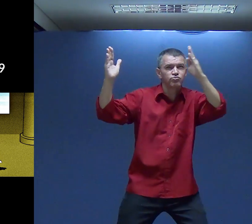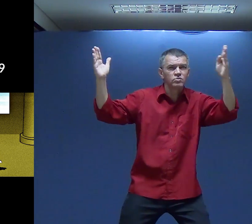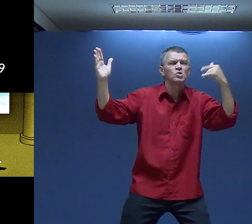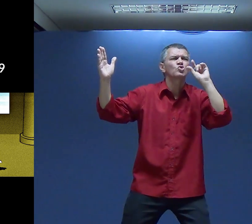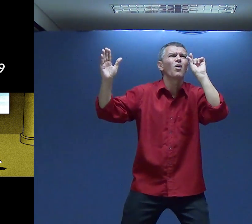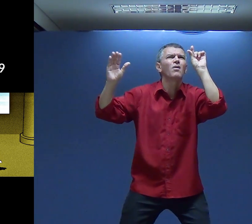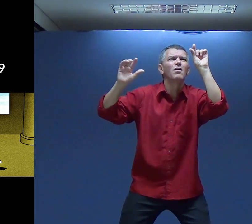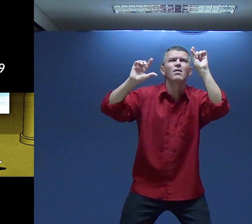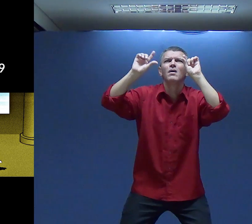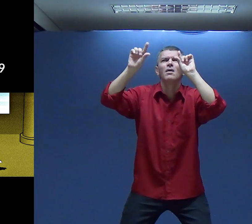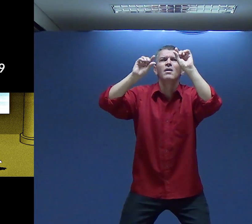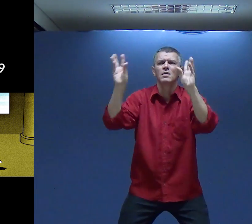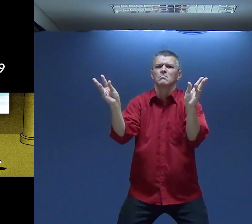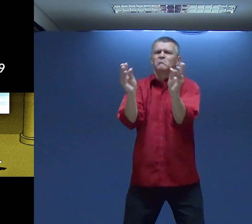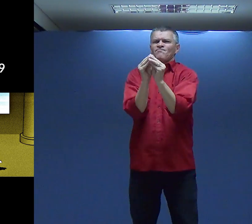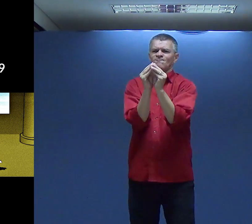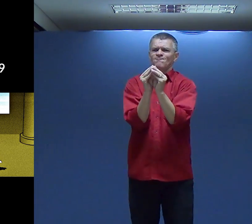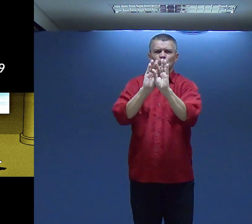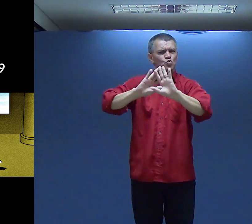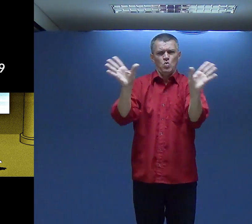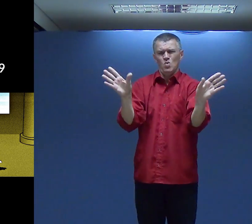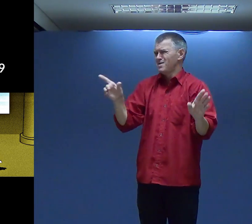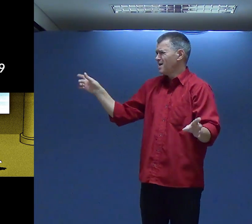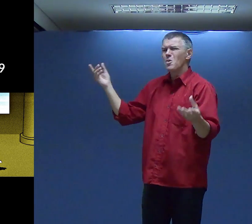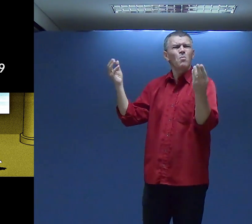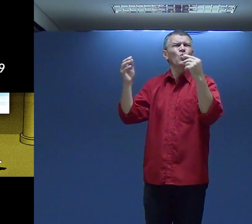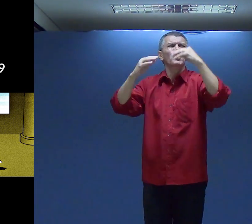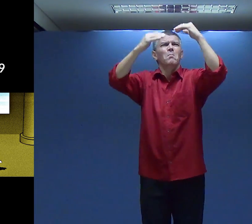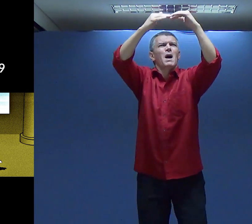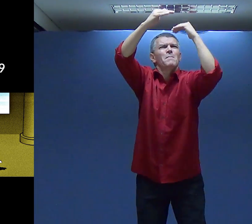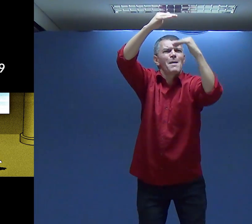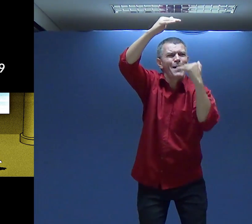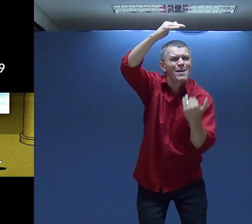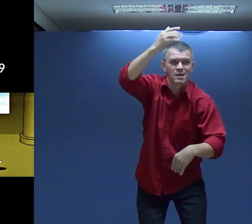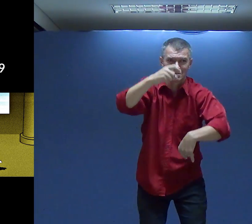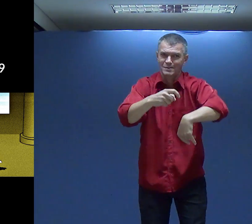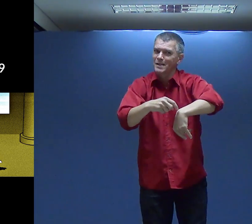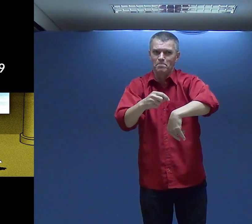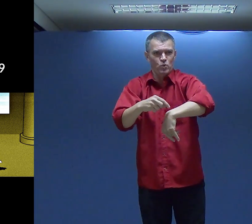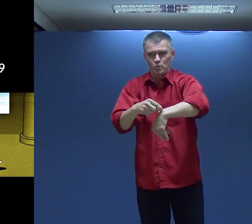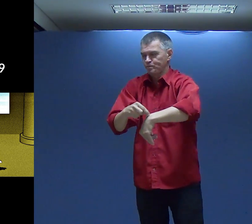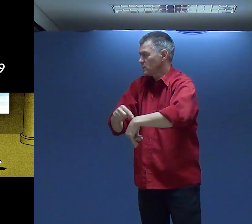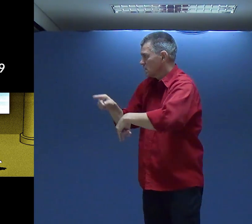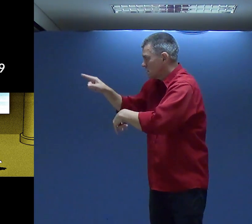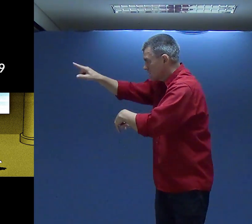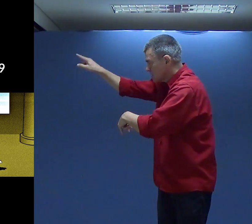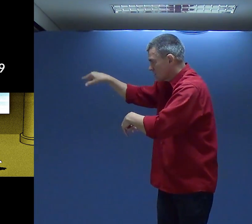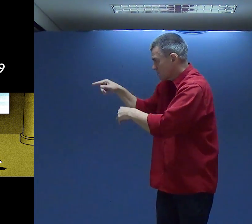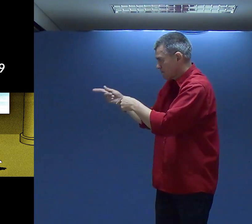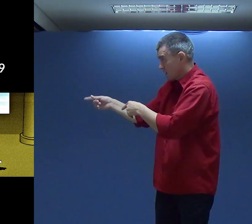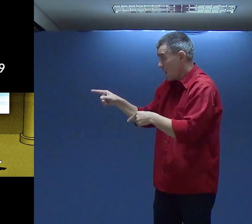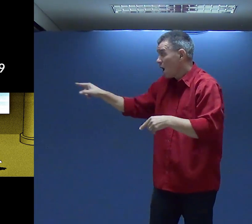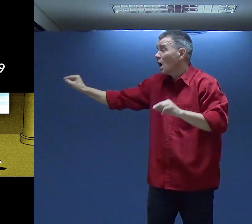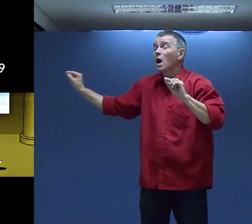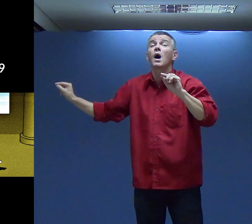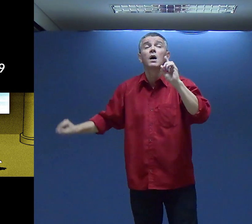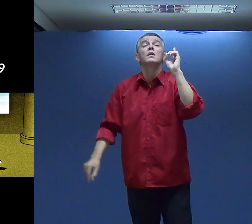Até o 12 Fazendo um resumo Desses versículos Nós não temos tempo Para estudar